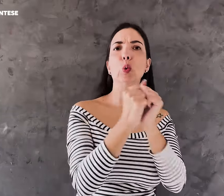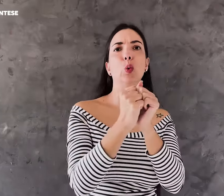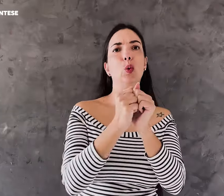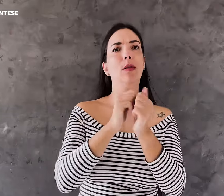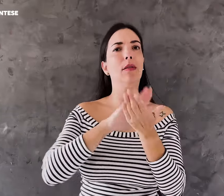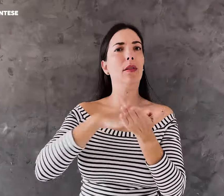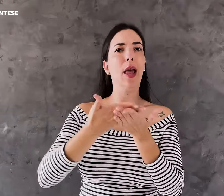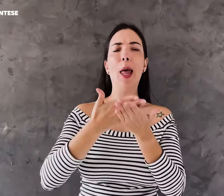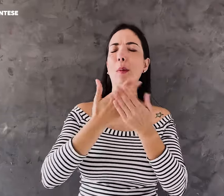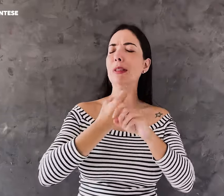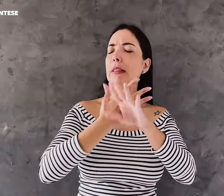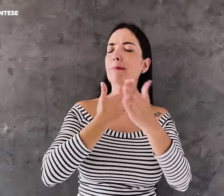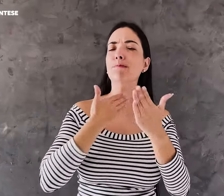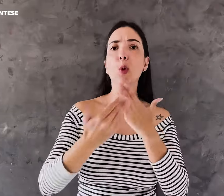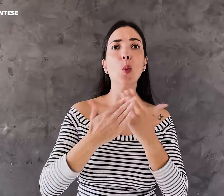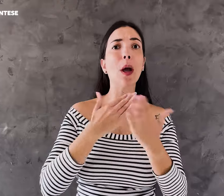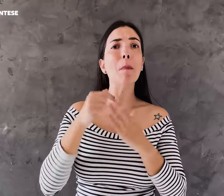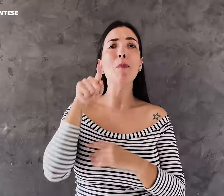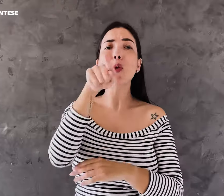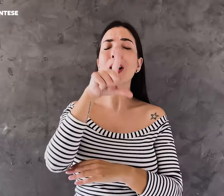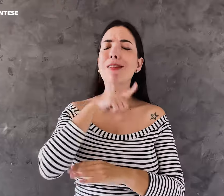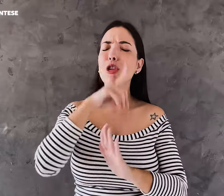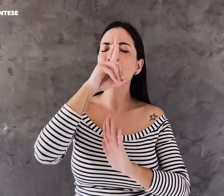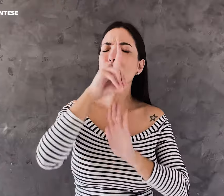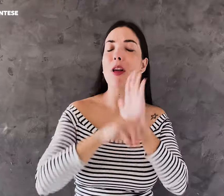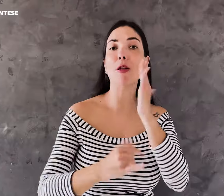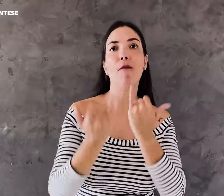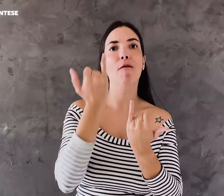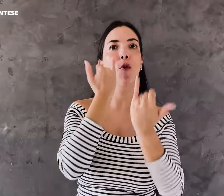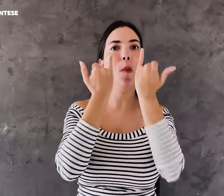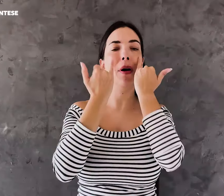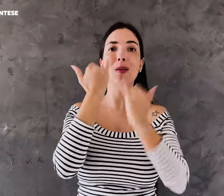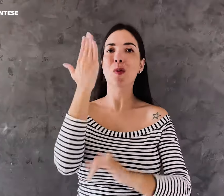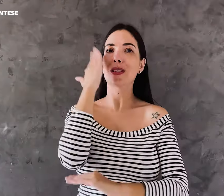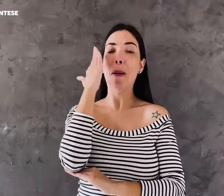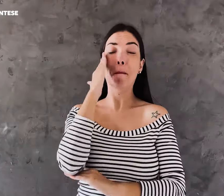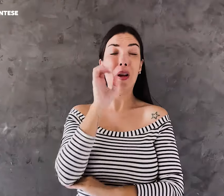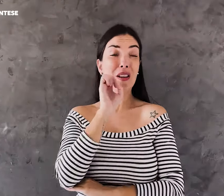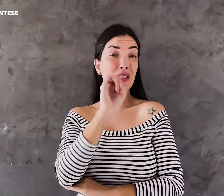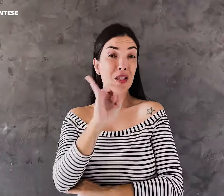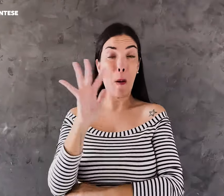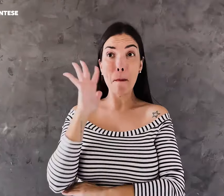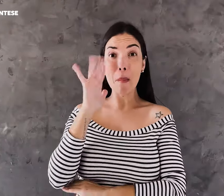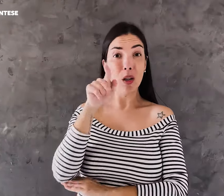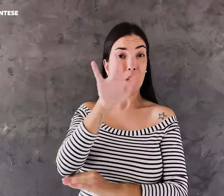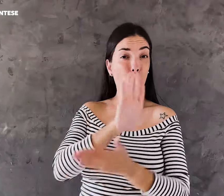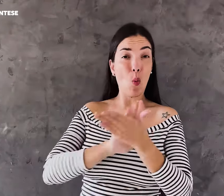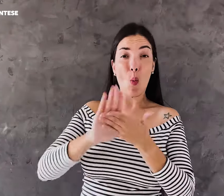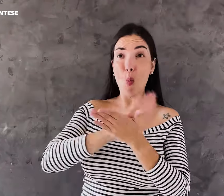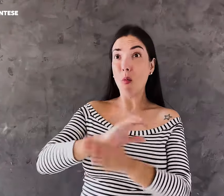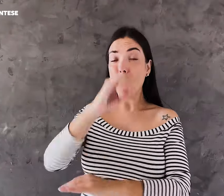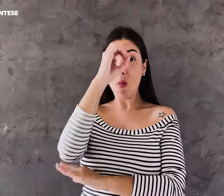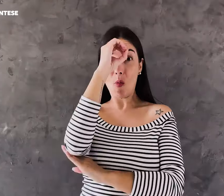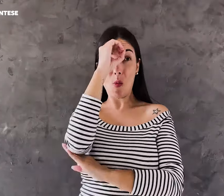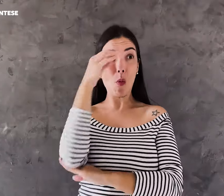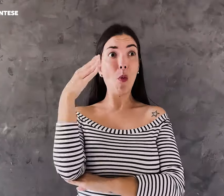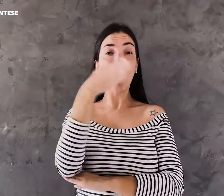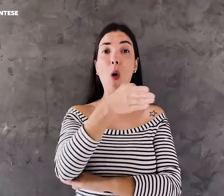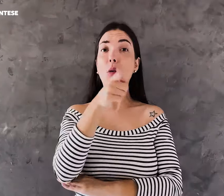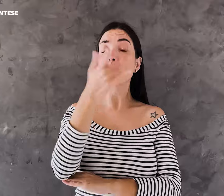e leve o intérprete. Porque é um direito seu receber todas as informações. Imagina, se você não souber de nada